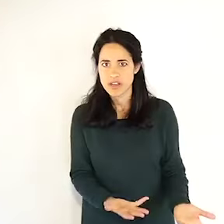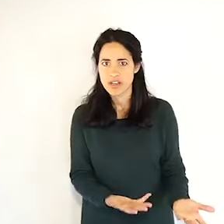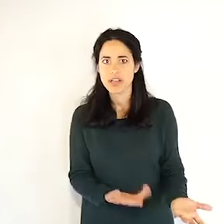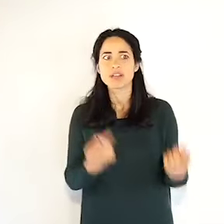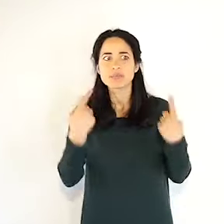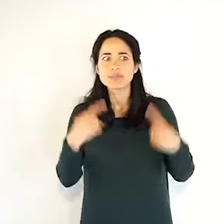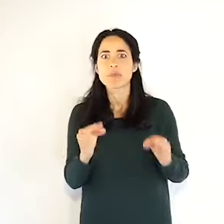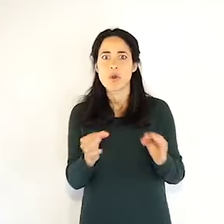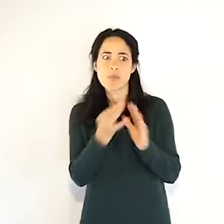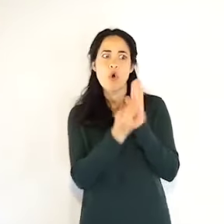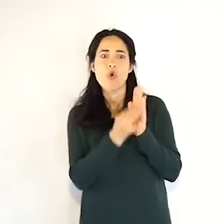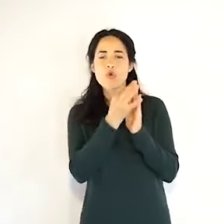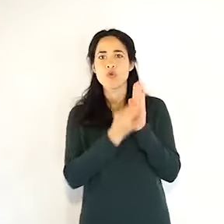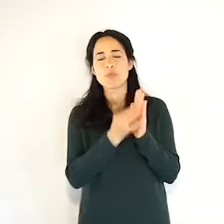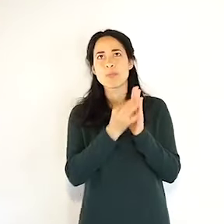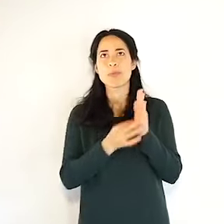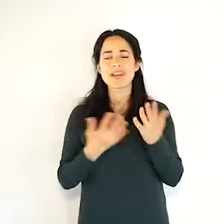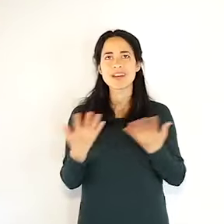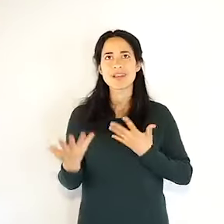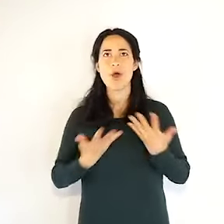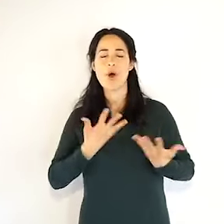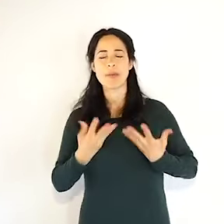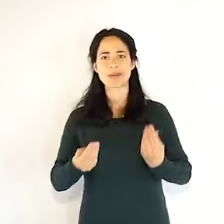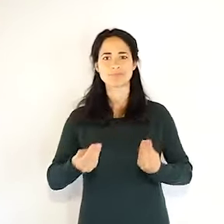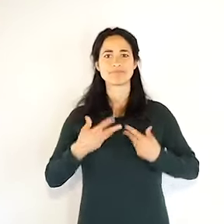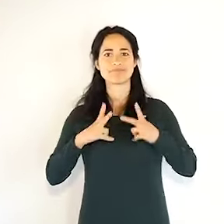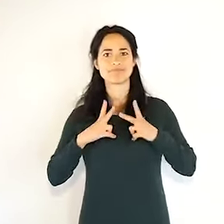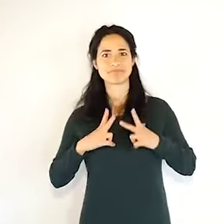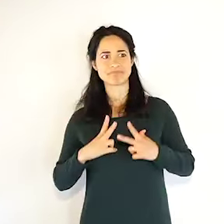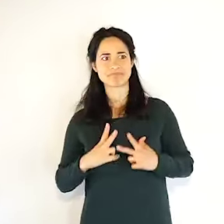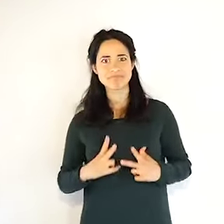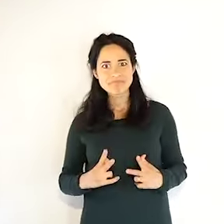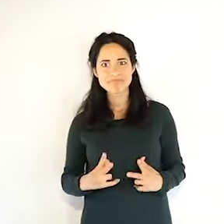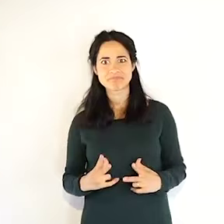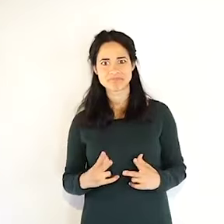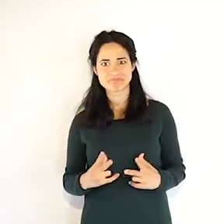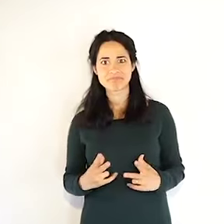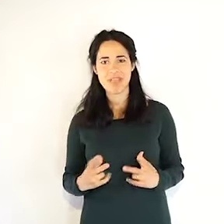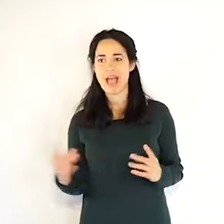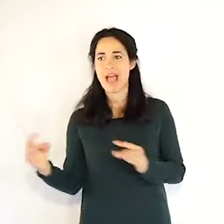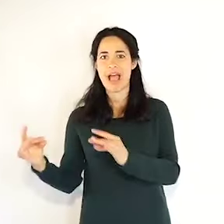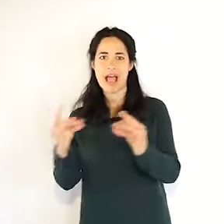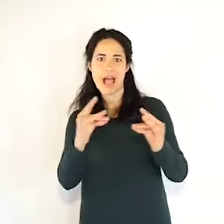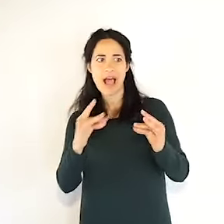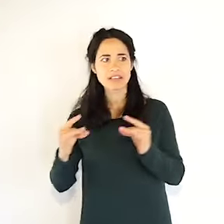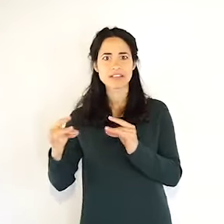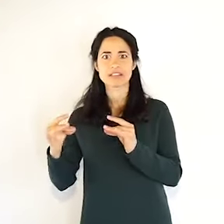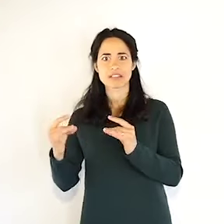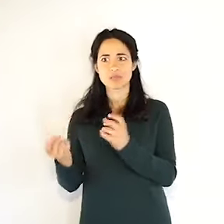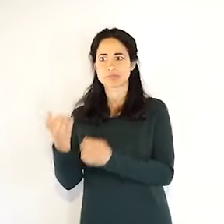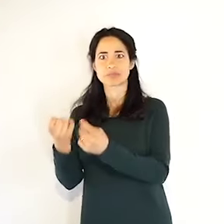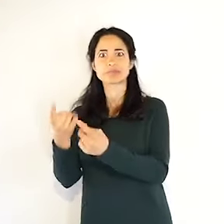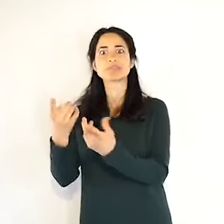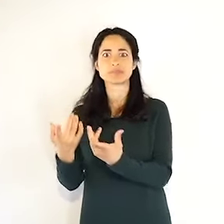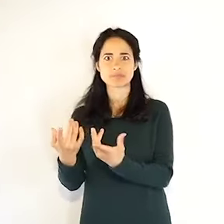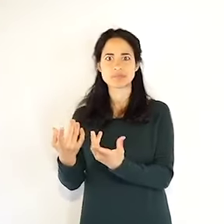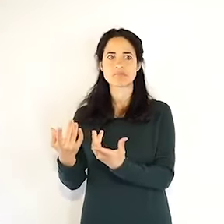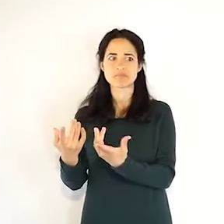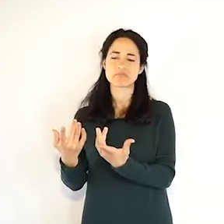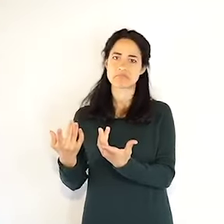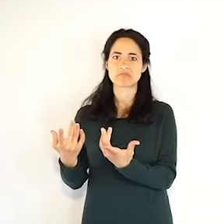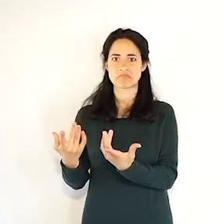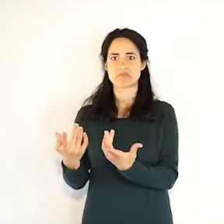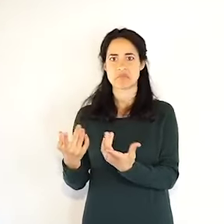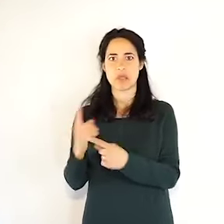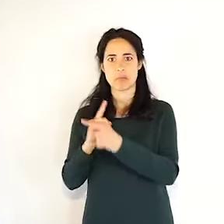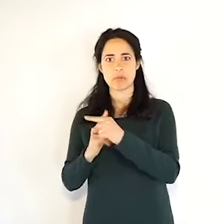più tempo nel rappresentare una realtà che noi vediamo invece in questi numeri, ci